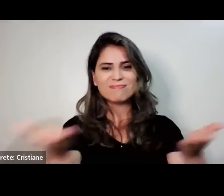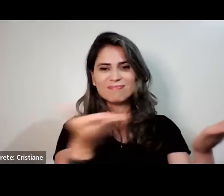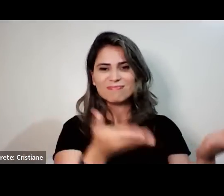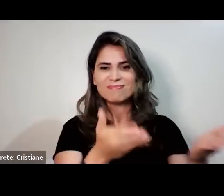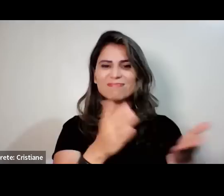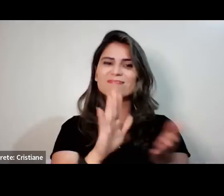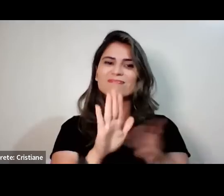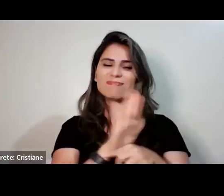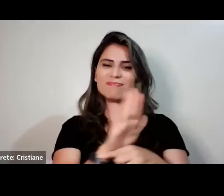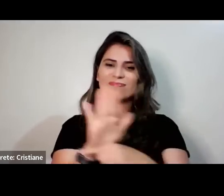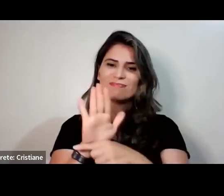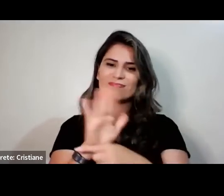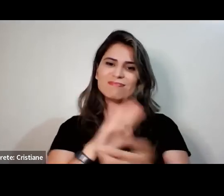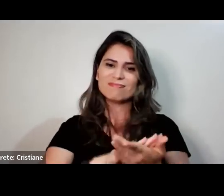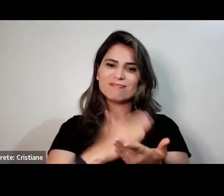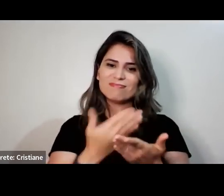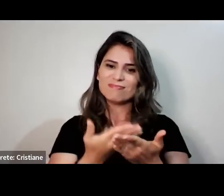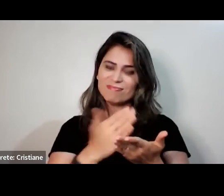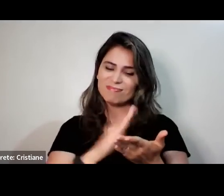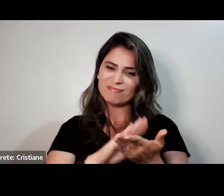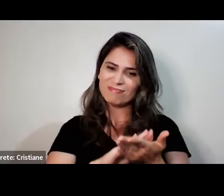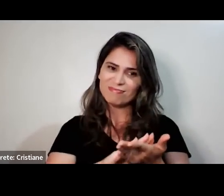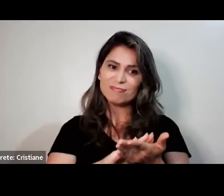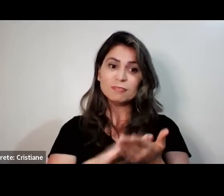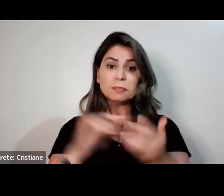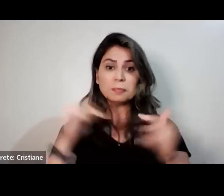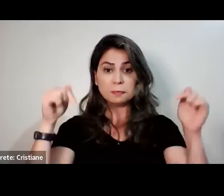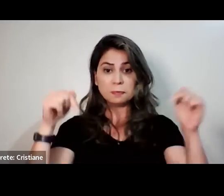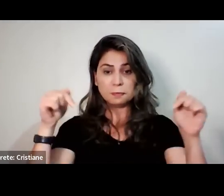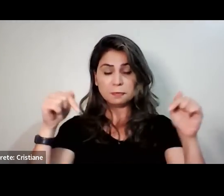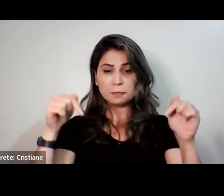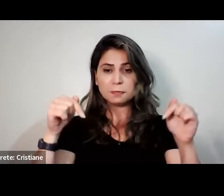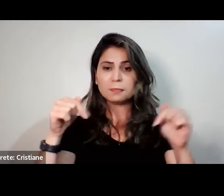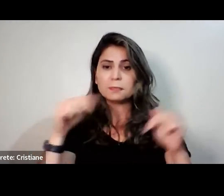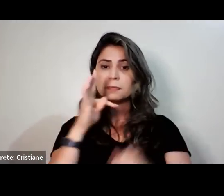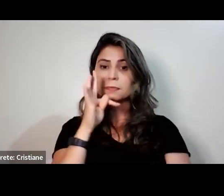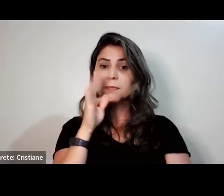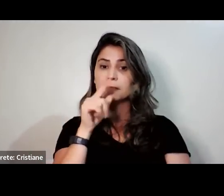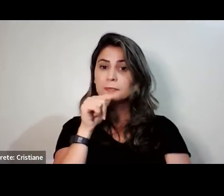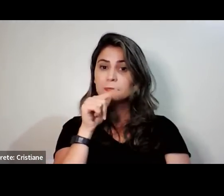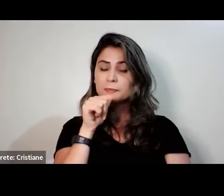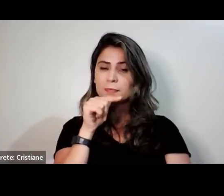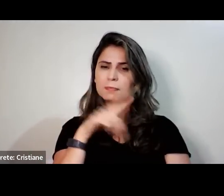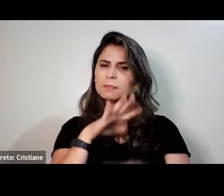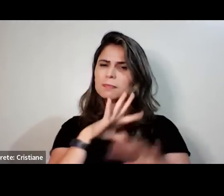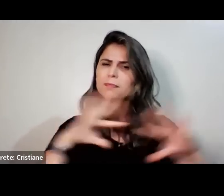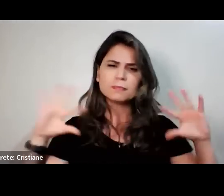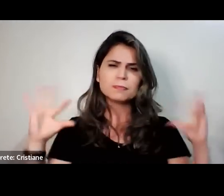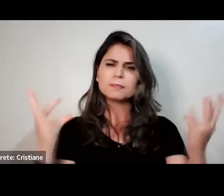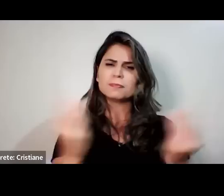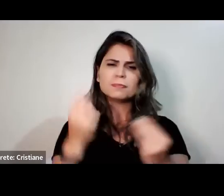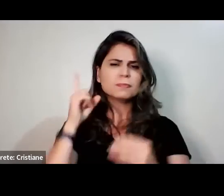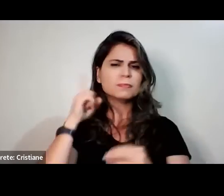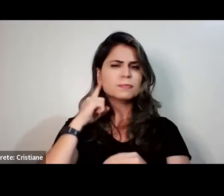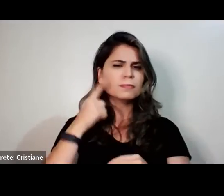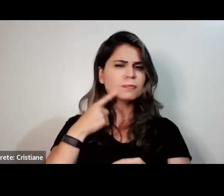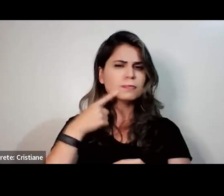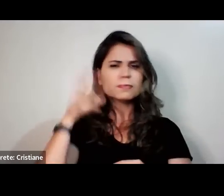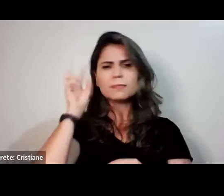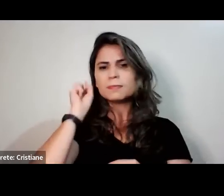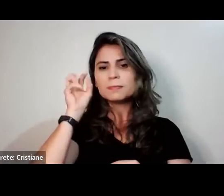Esse projeto realmente é para todas as pessoas. Então, temos o apoio da Cristiane, que nos ajuda